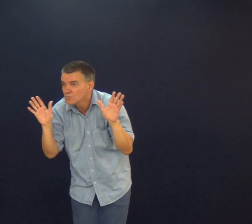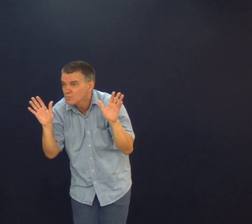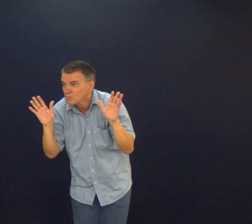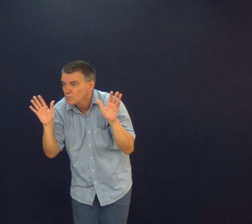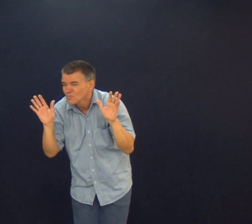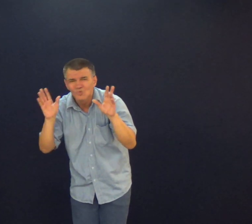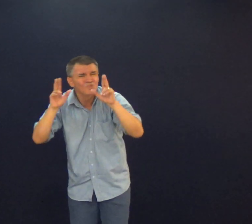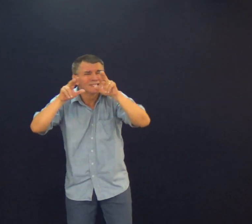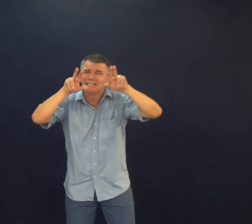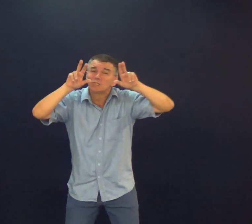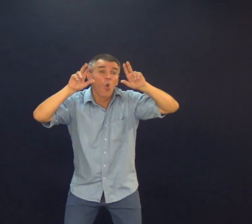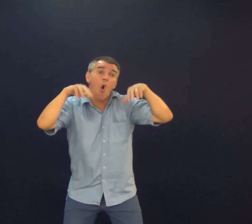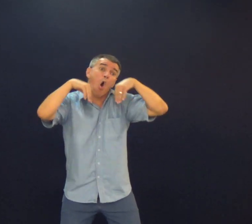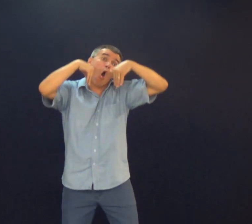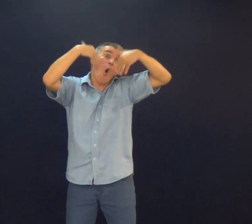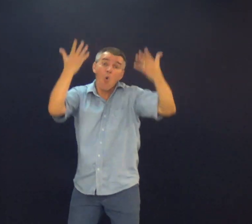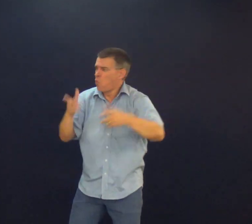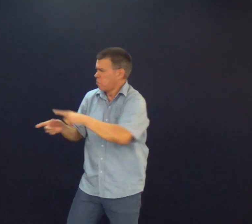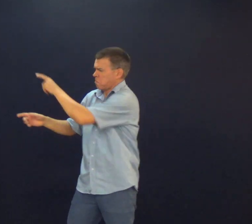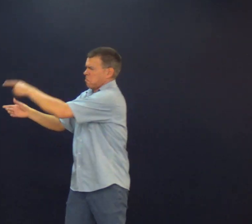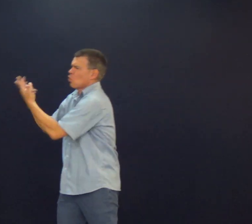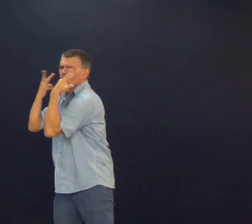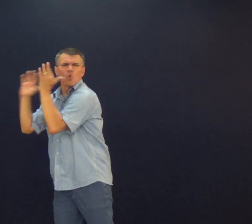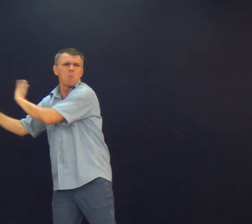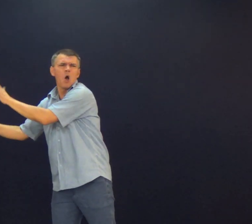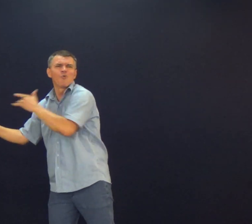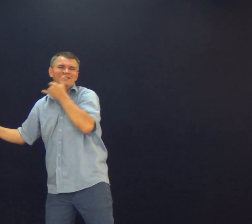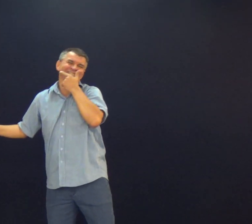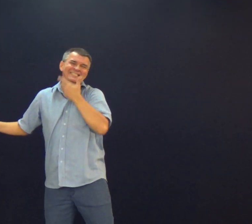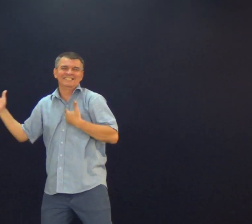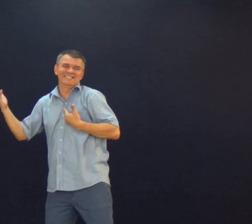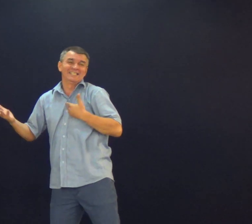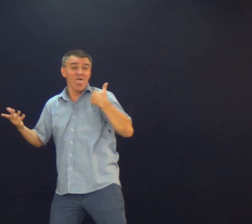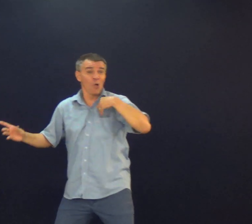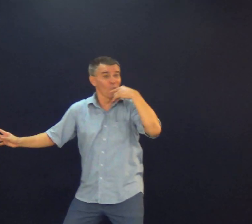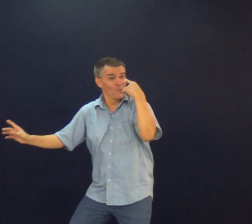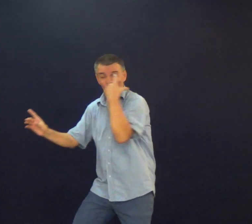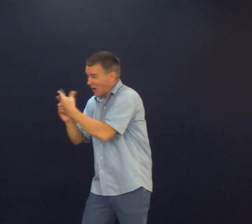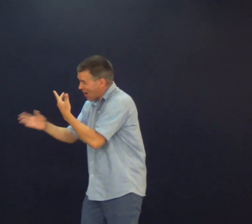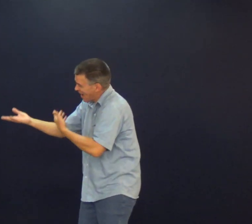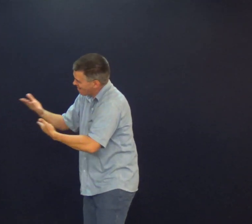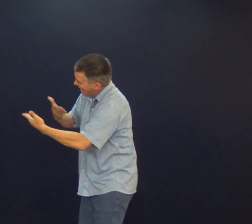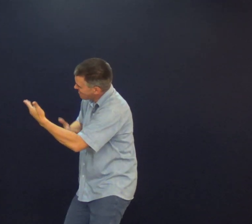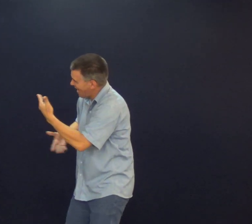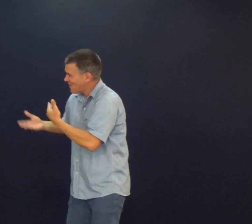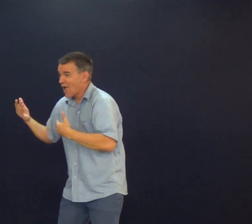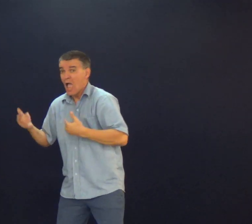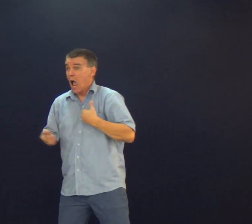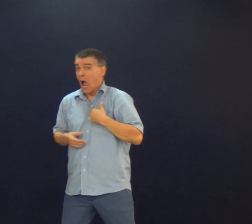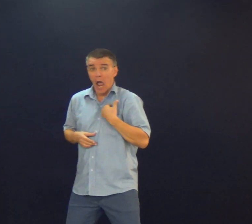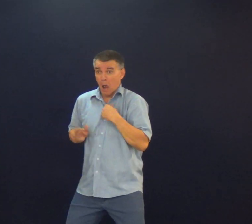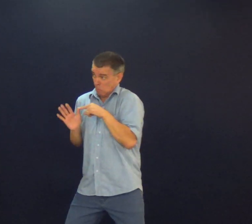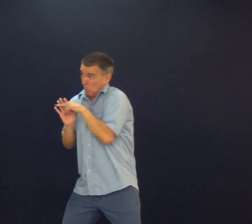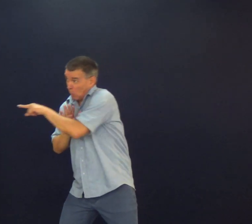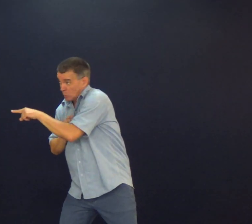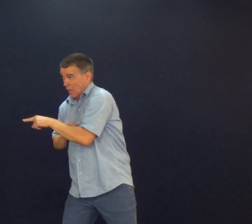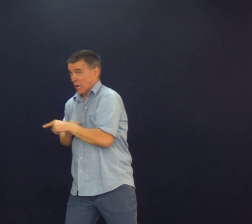Entende? Ficou claro? Ou não sei É uma pessoa Alegre, feliz Encontra, conversa